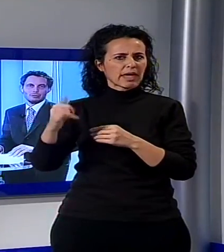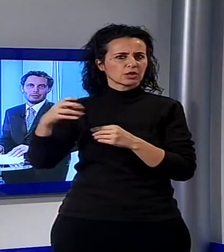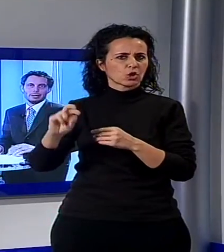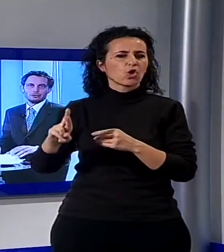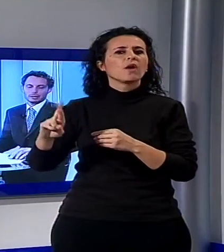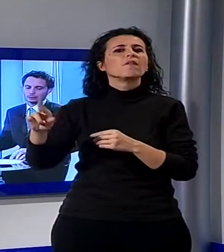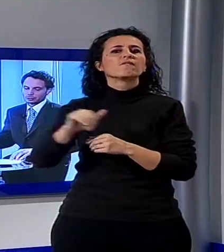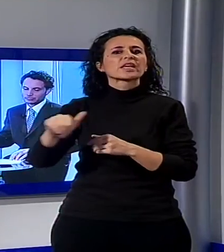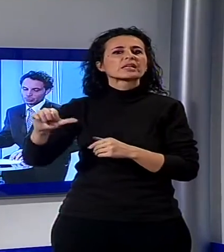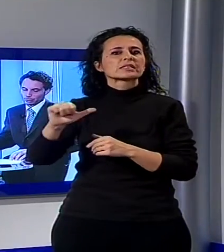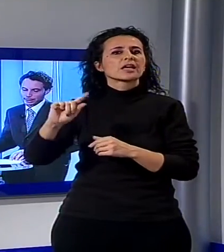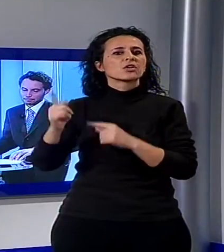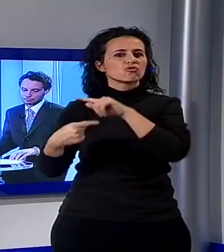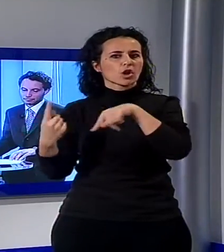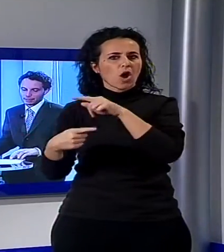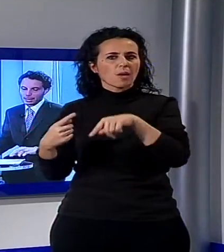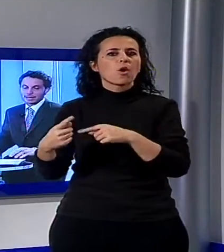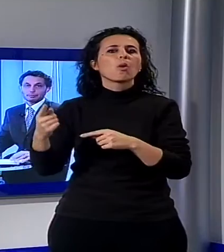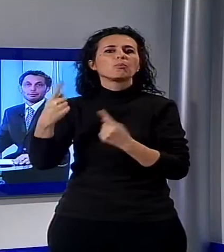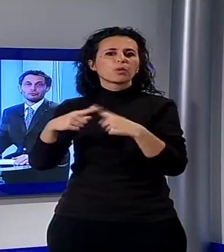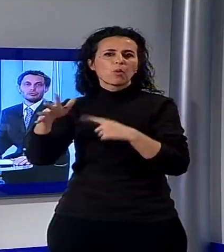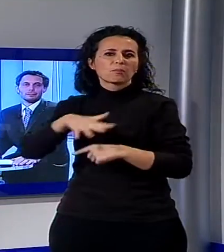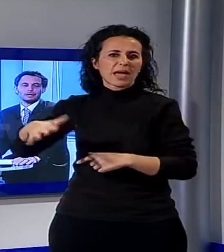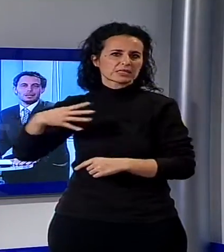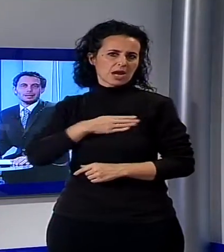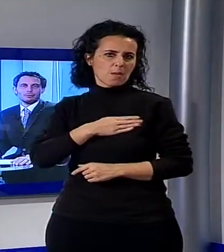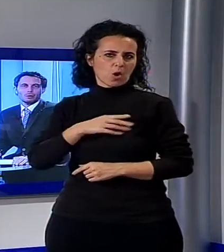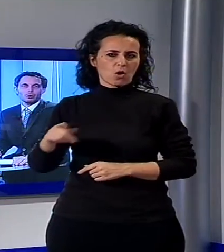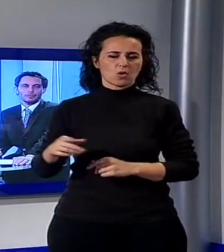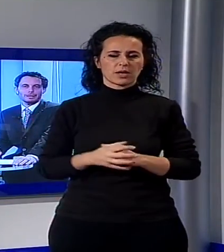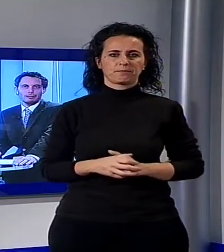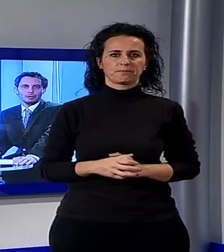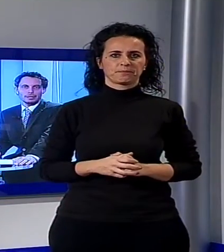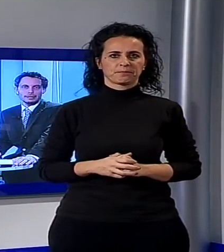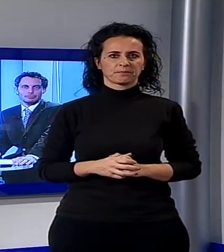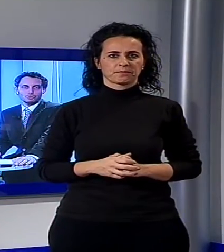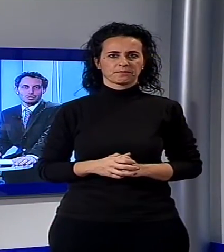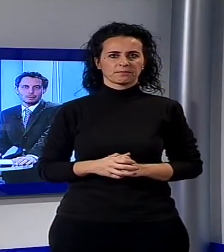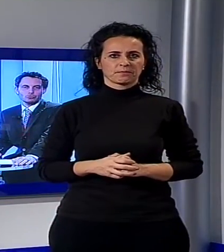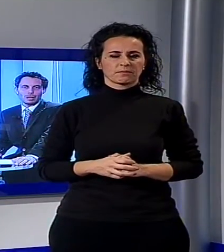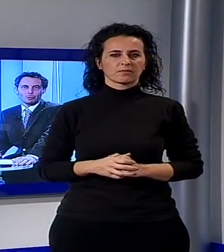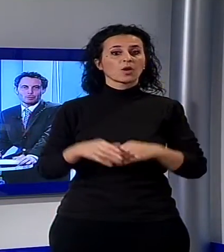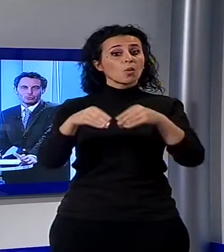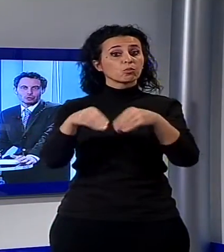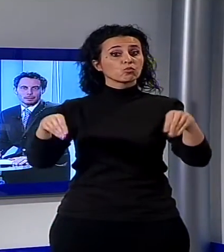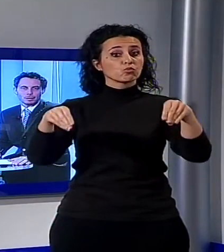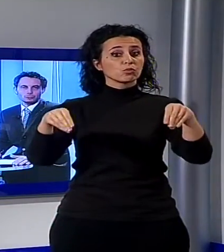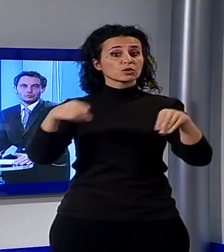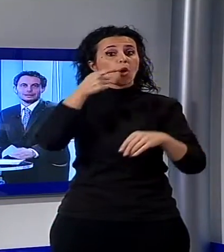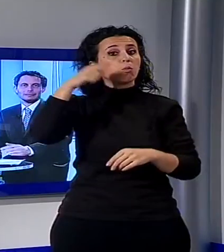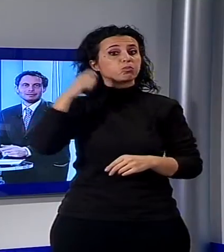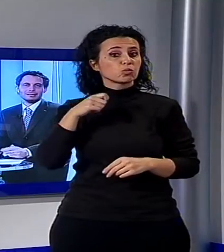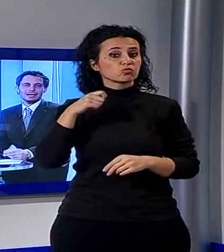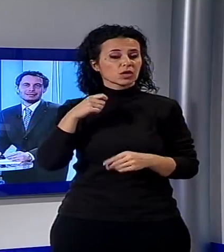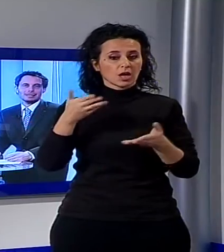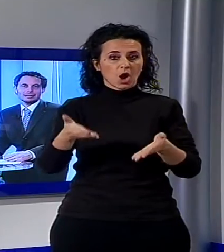Napoleone nel centro di Lucca. E a proposito del capoluogo parliamo del Puccini Museum. Oggi sono